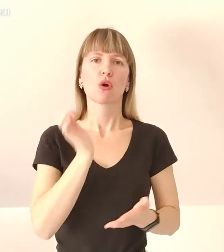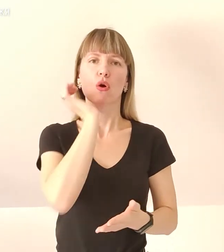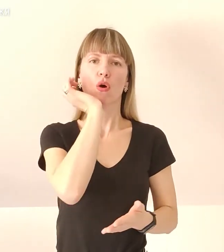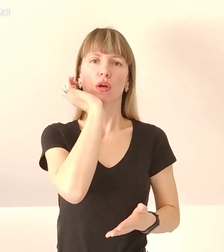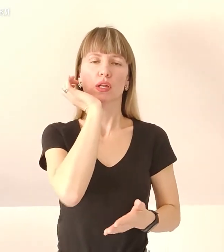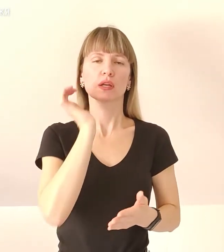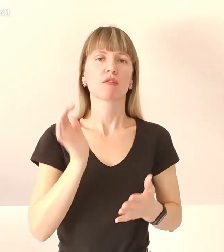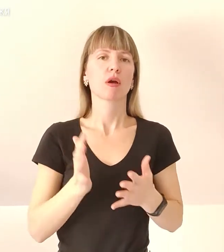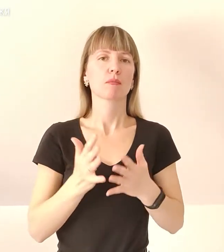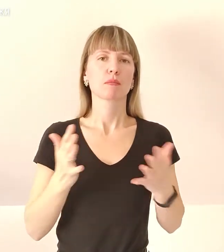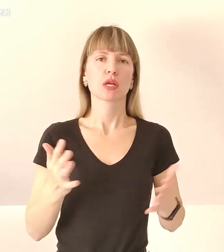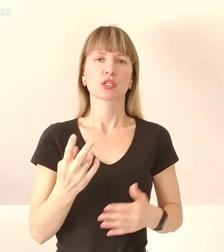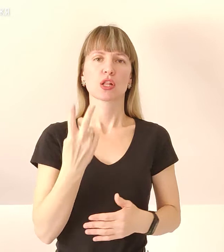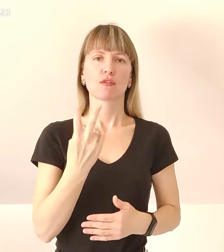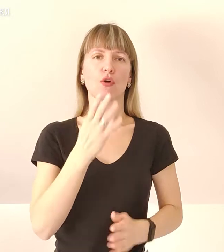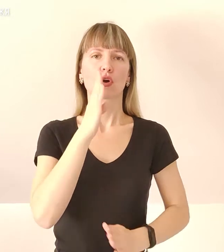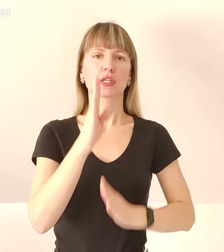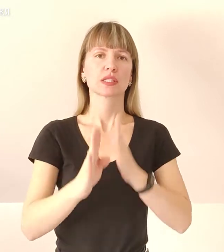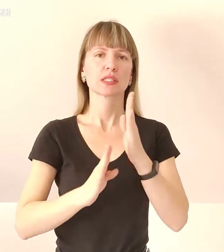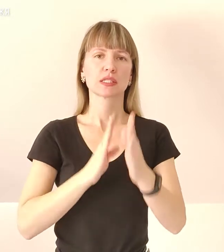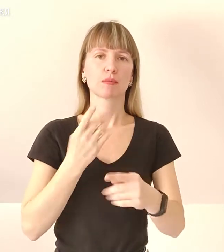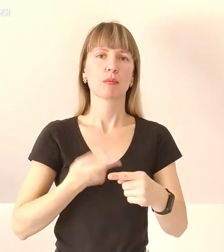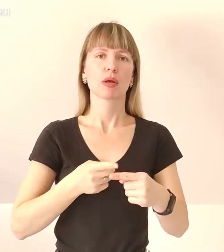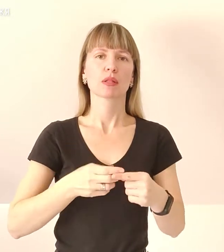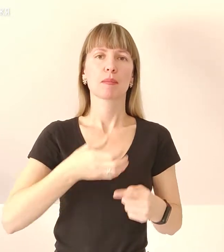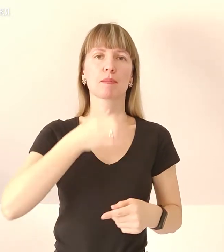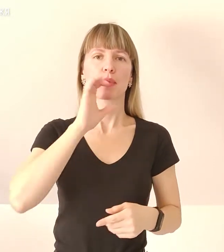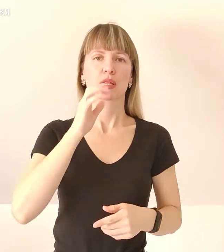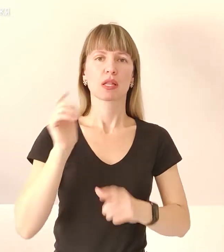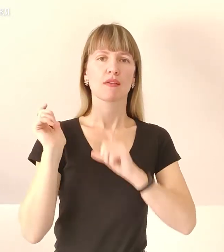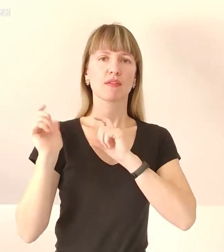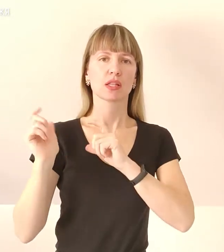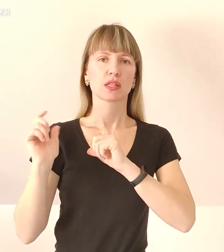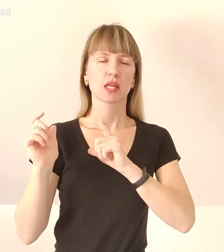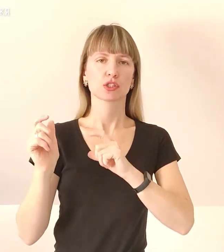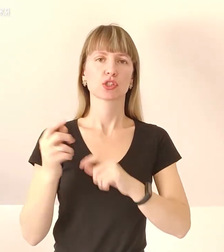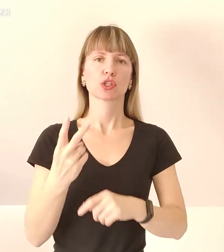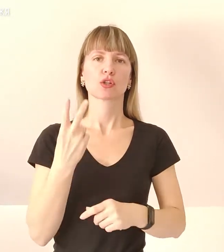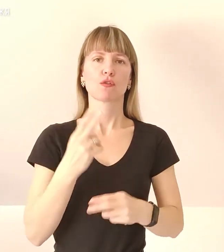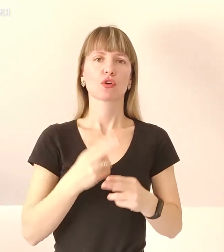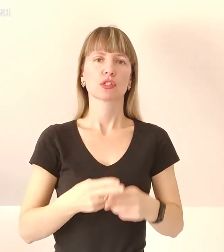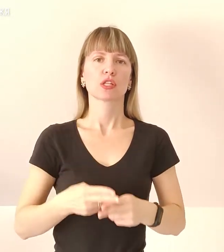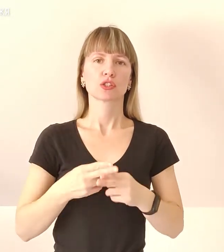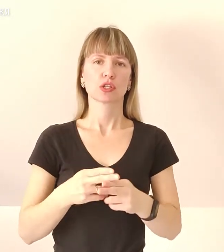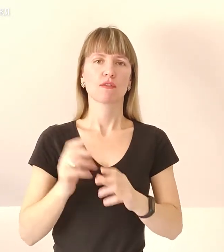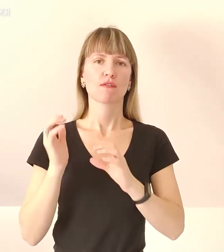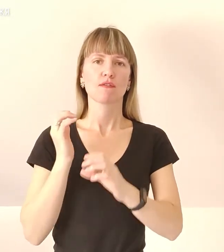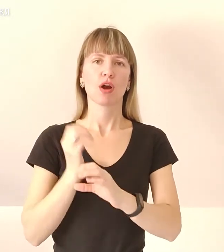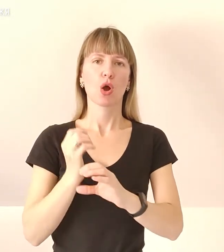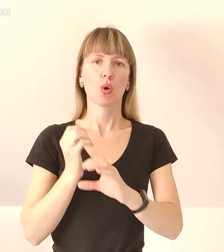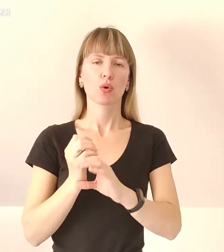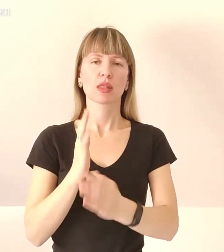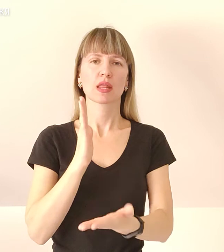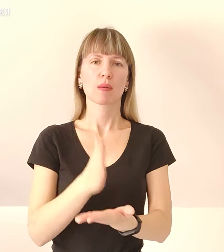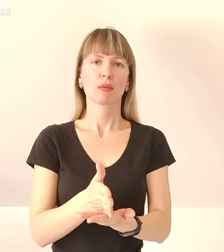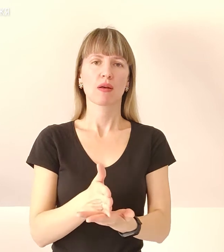більше двох діб. Тому питний вантаж двох залізничних вагонів направлено саме у